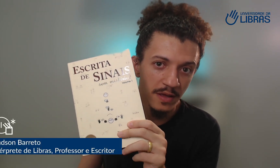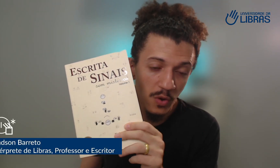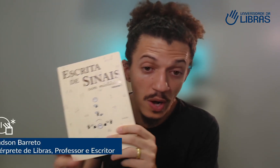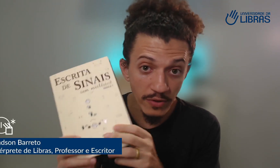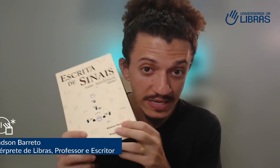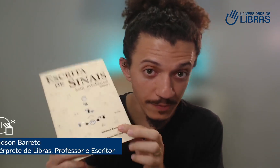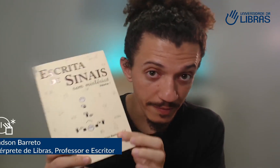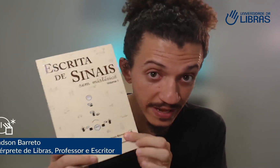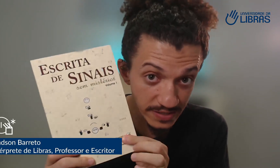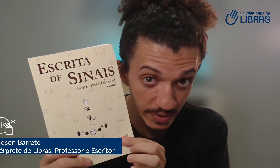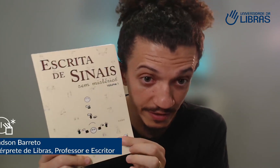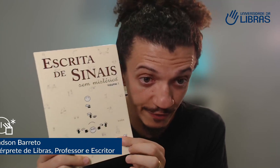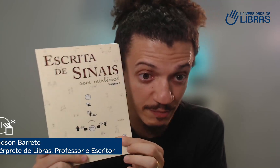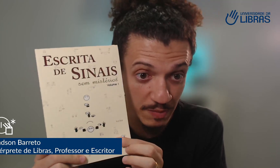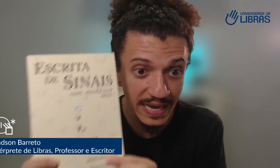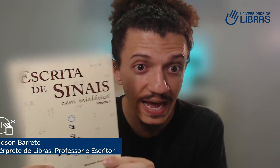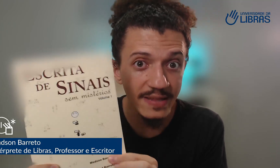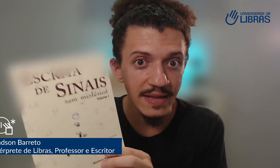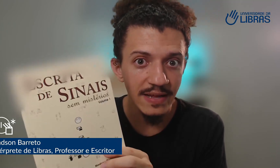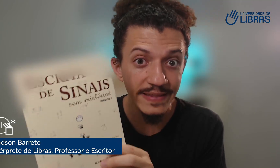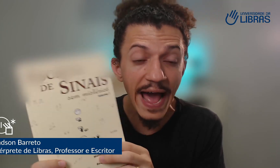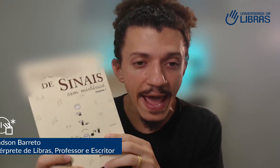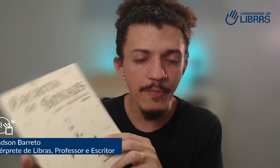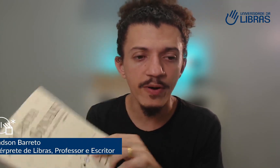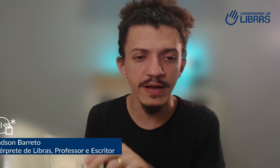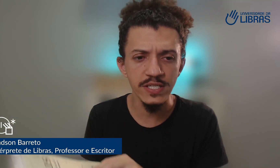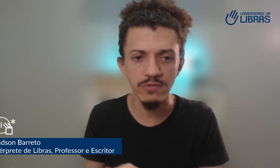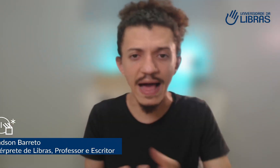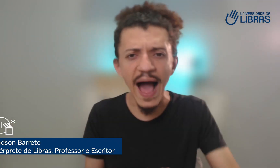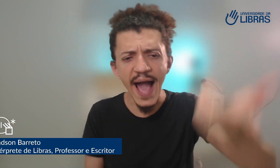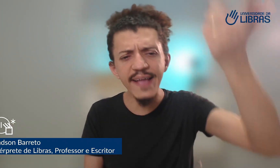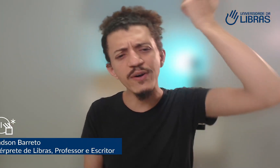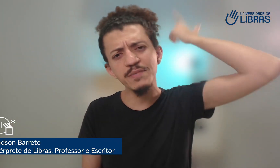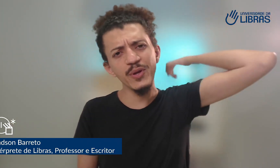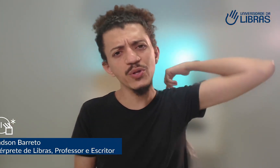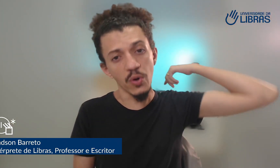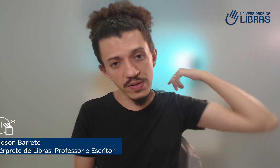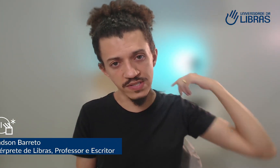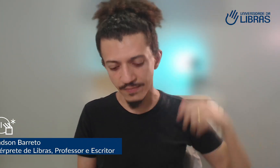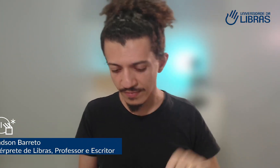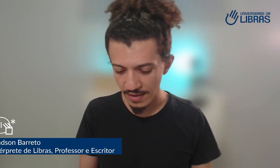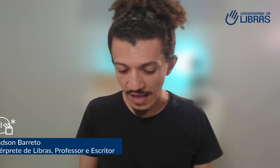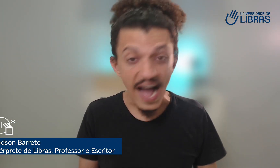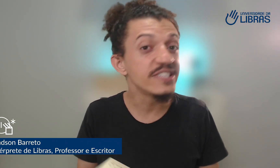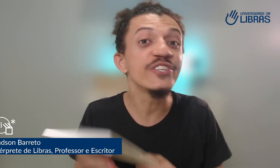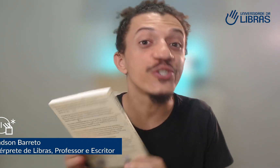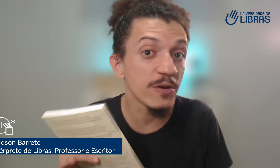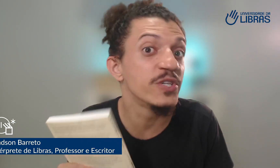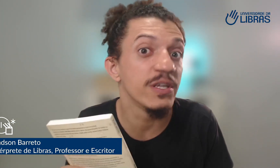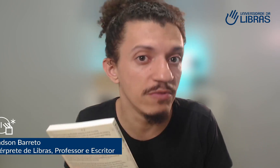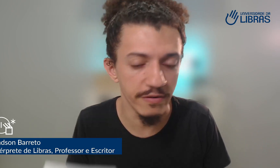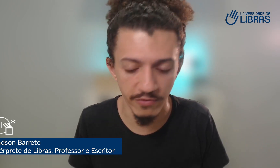Quando essa primeira edição aqui foi publicada, na época, isso lá em 2012, a gente só tinha o livro.